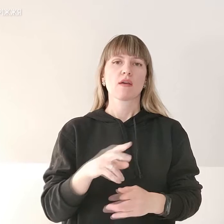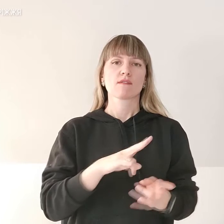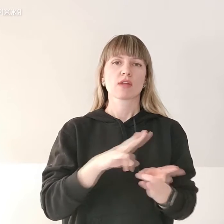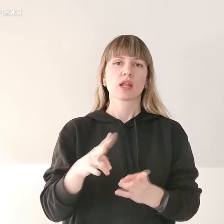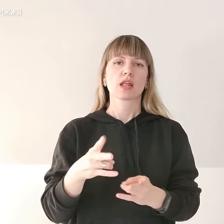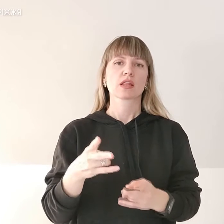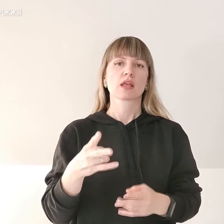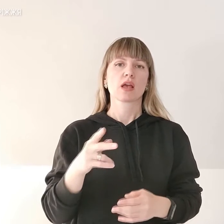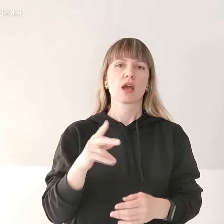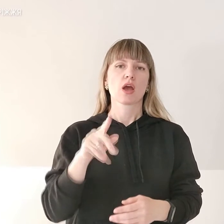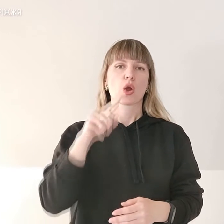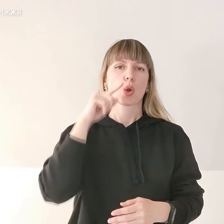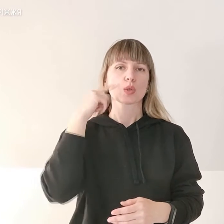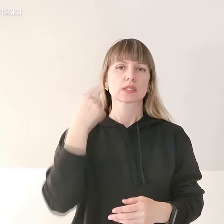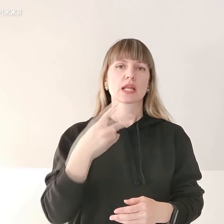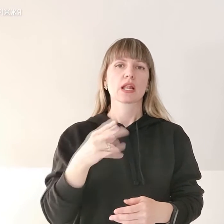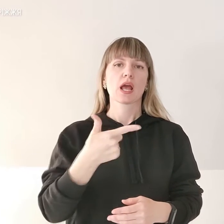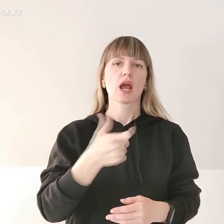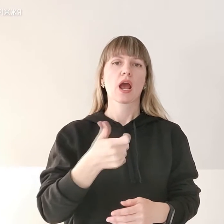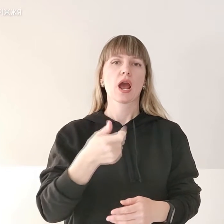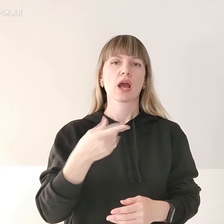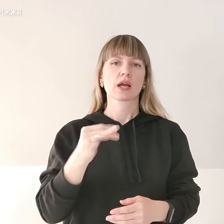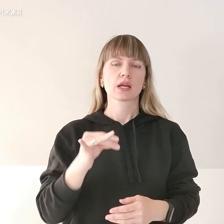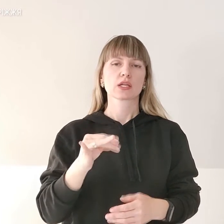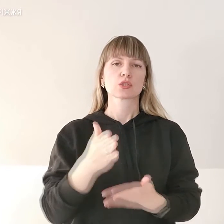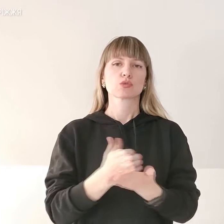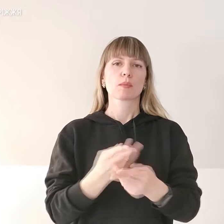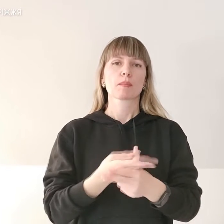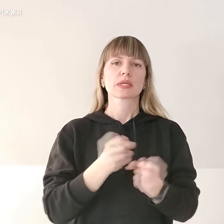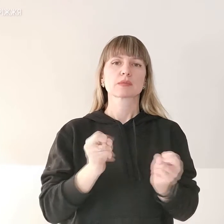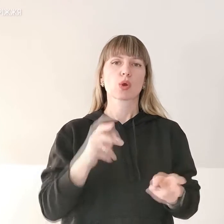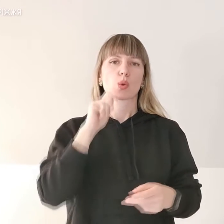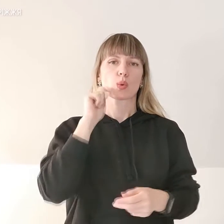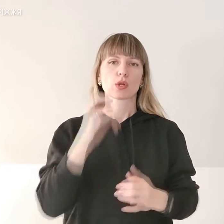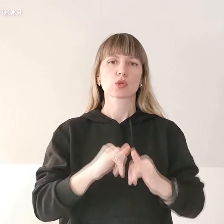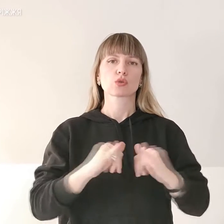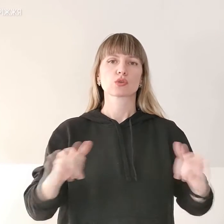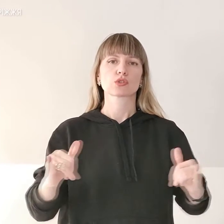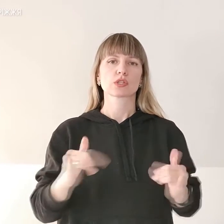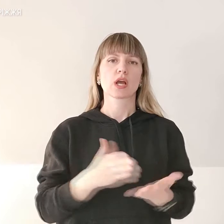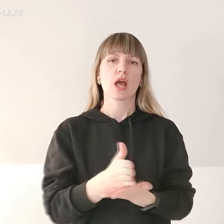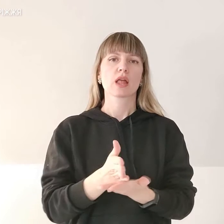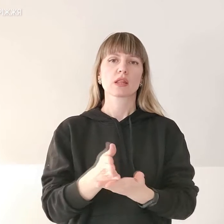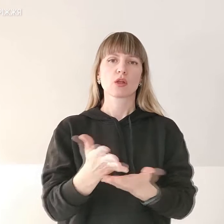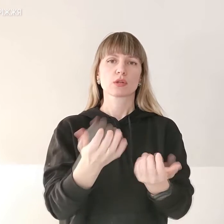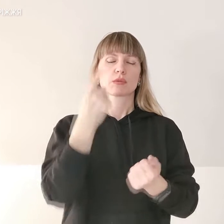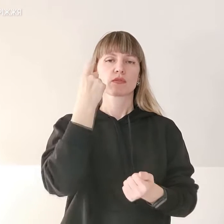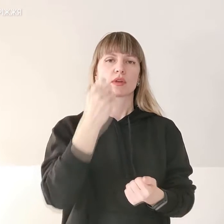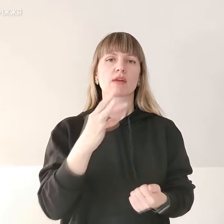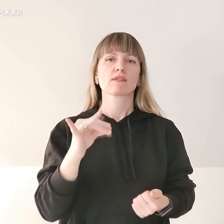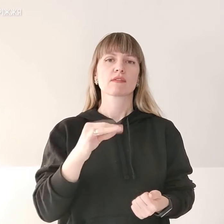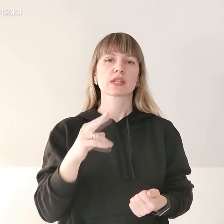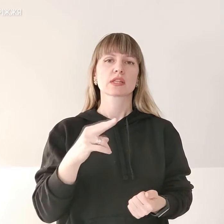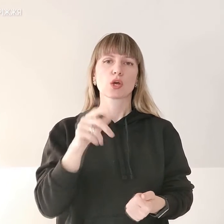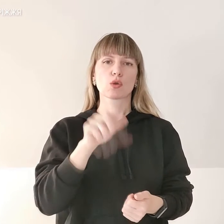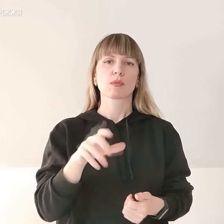для ГАГи. Служба безпеки України розширила канал отримання інформації від громадян про воєнні злочини російських